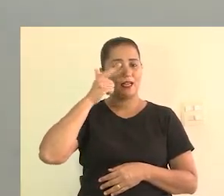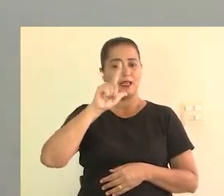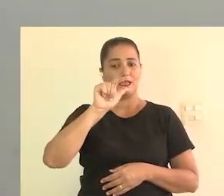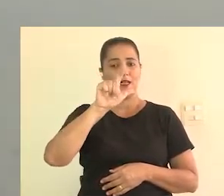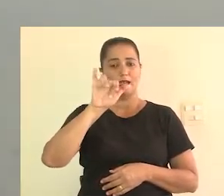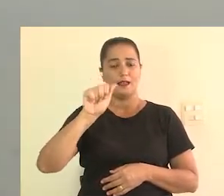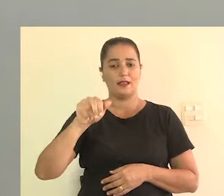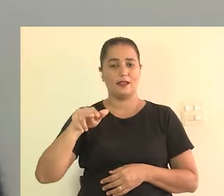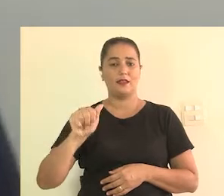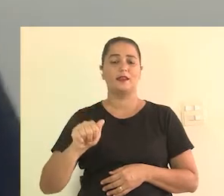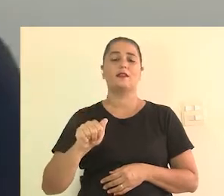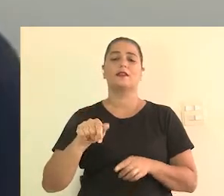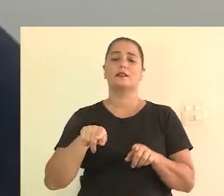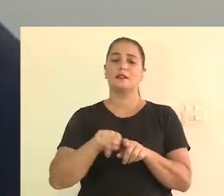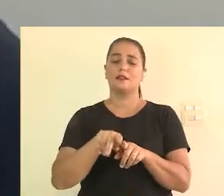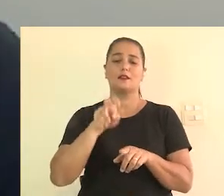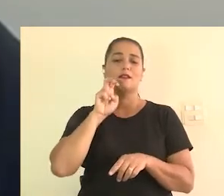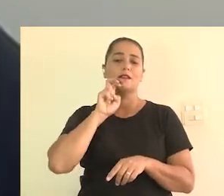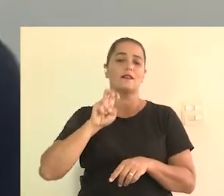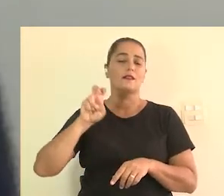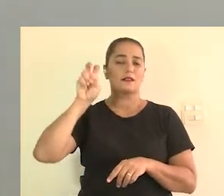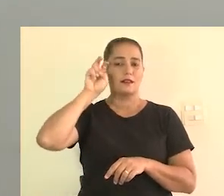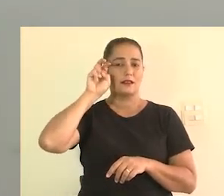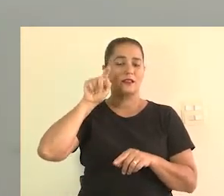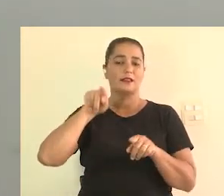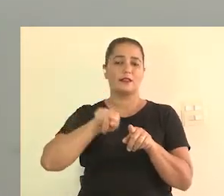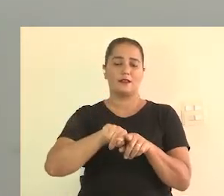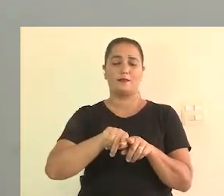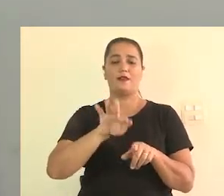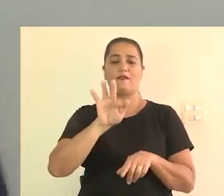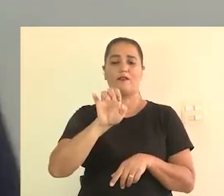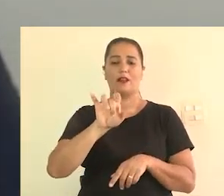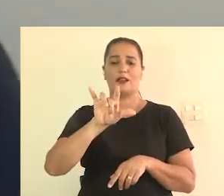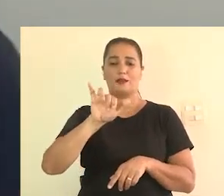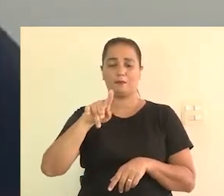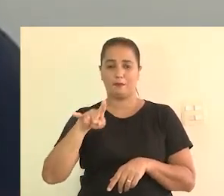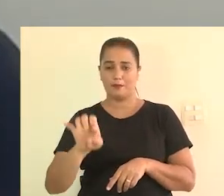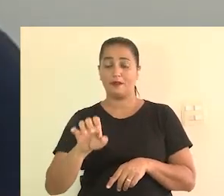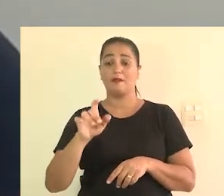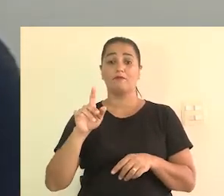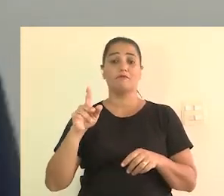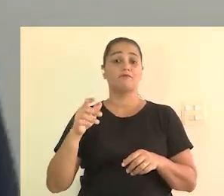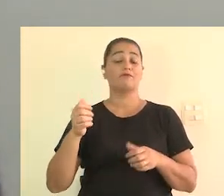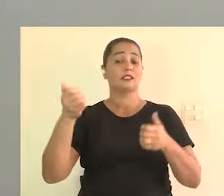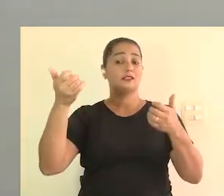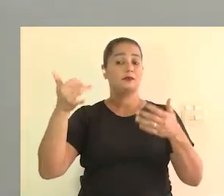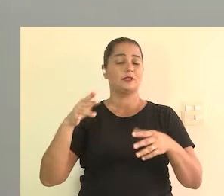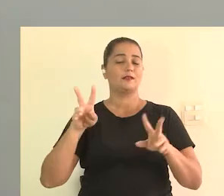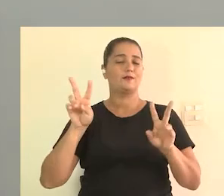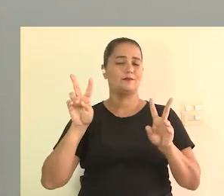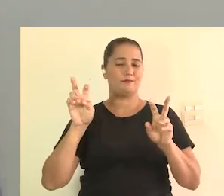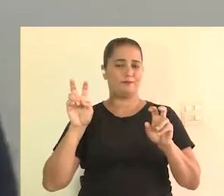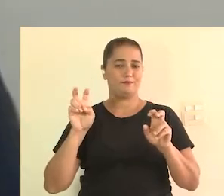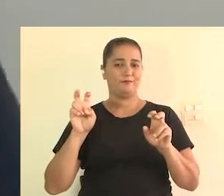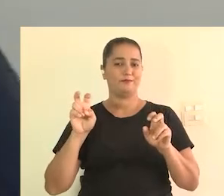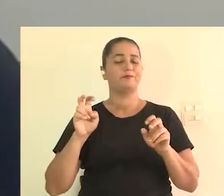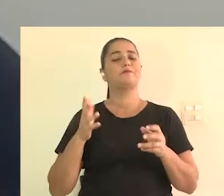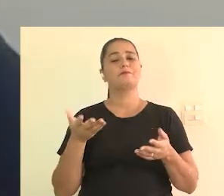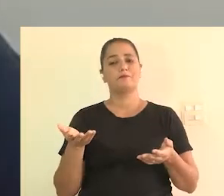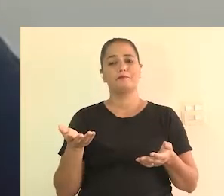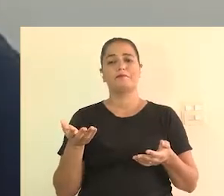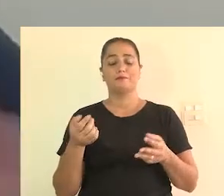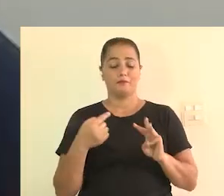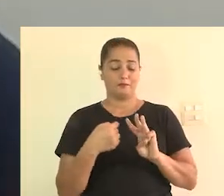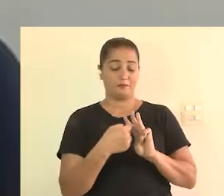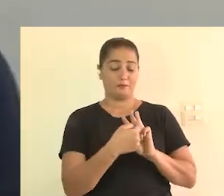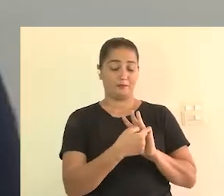Tavares, o Filipe Monteiro e Alessandro Vasconcelos para falar sobre esse tema. E